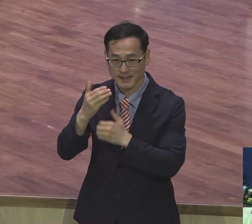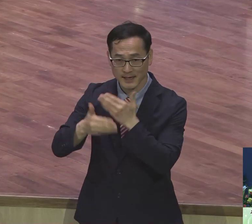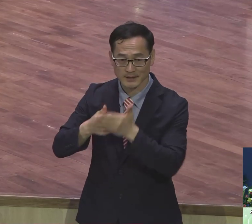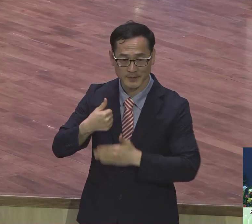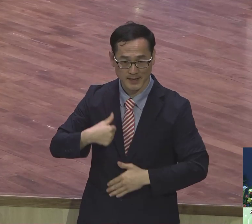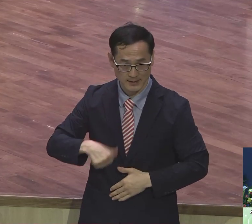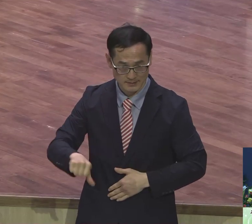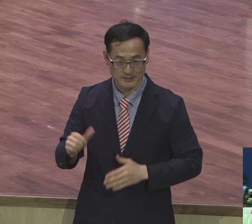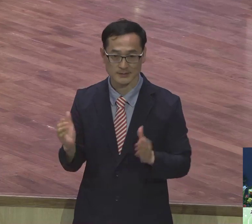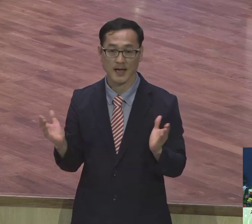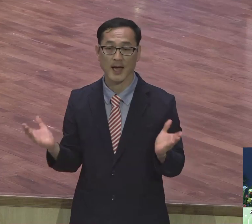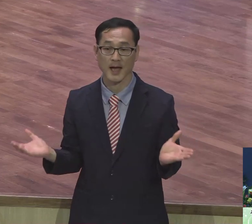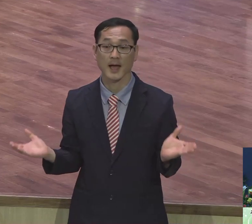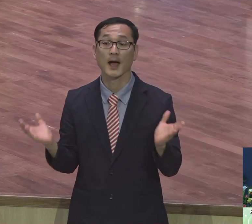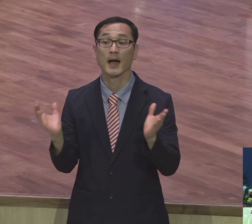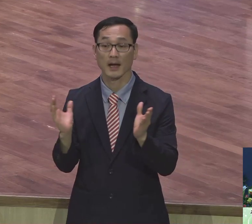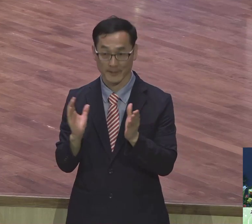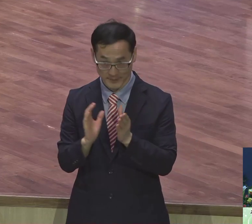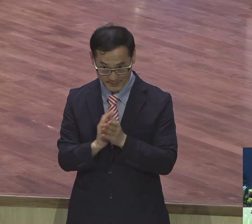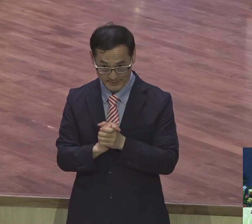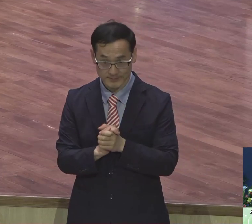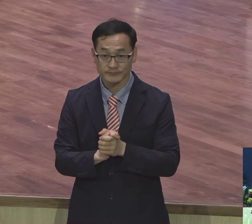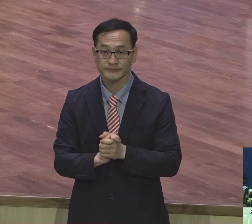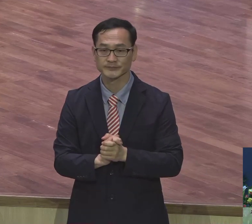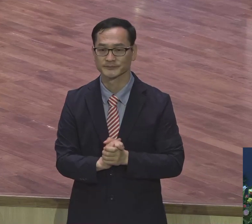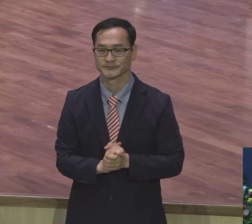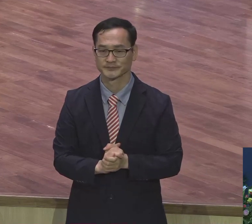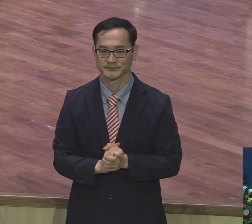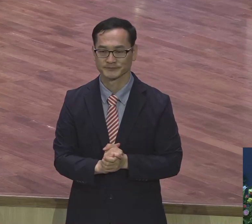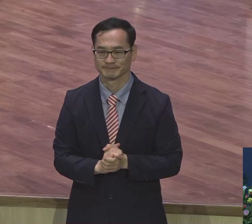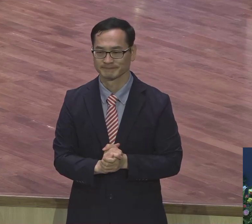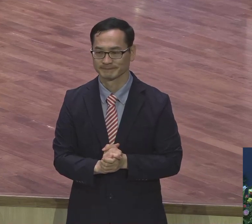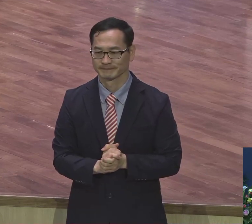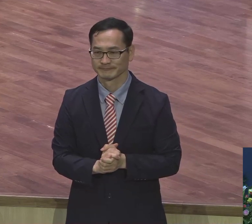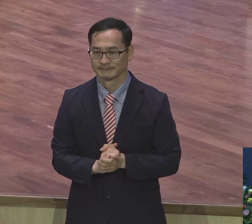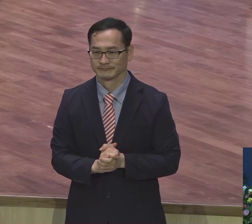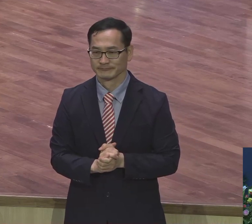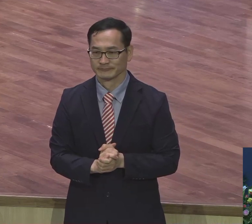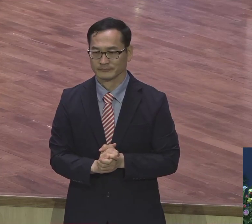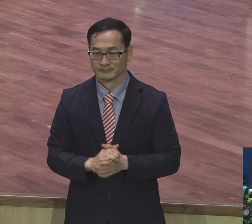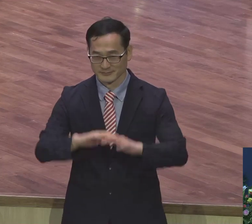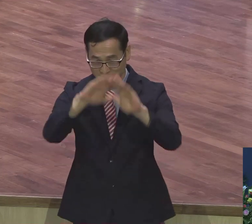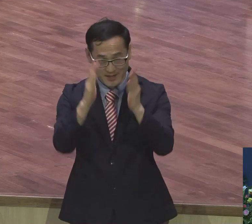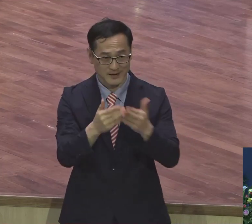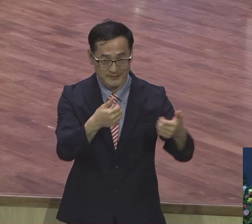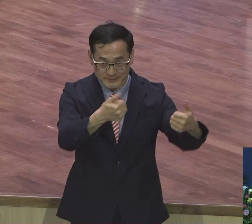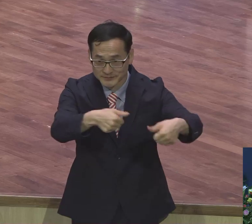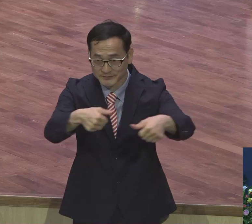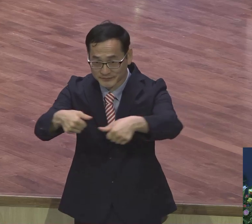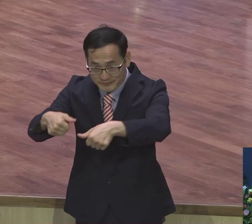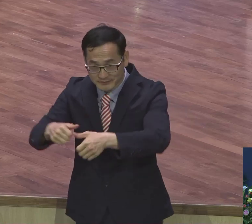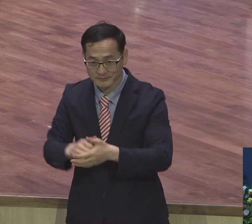살아계신 하나님의 말씀입니다. 아멘. 우리 해외 순들도 같이 서로 인사합시다.